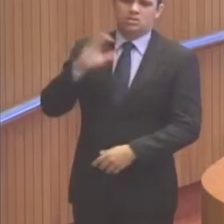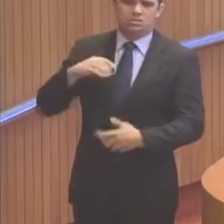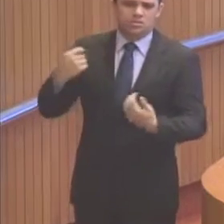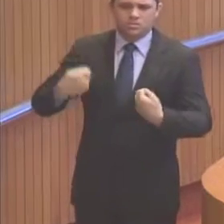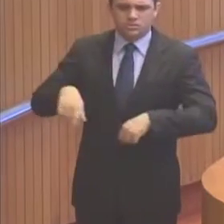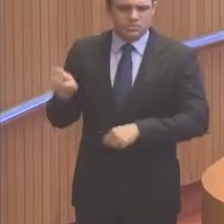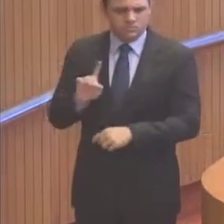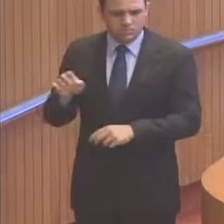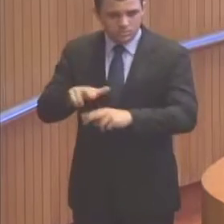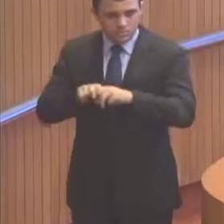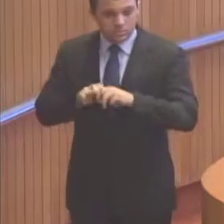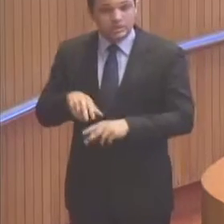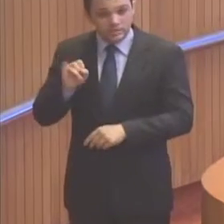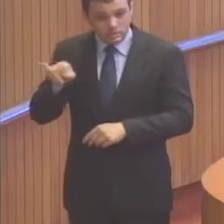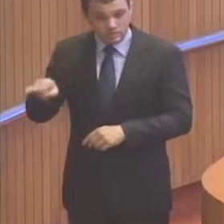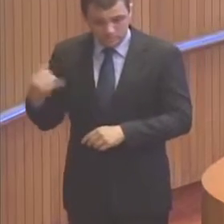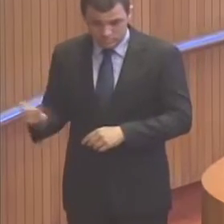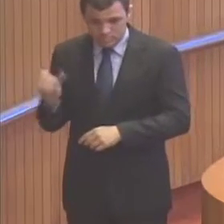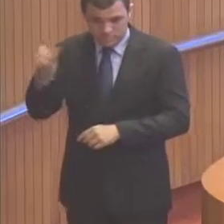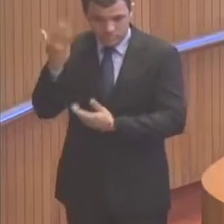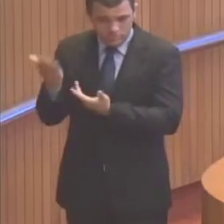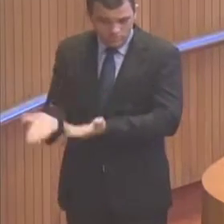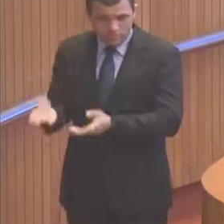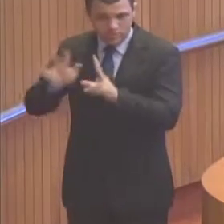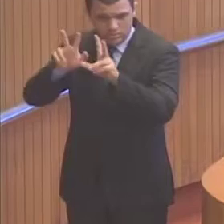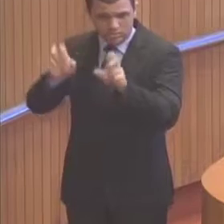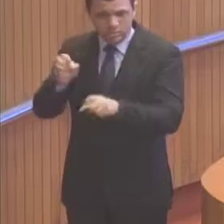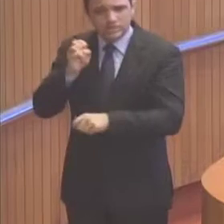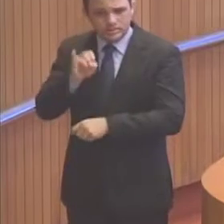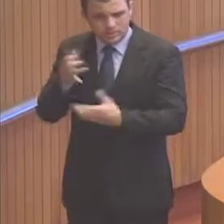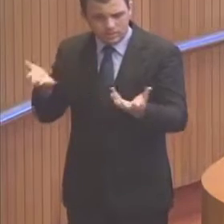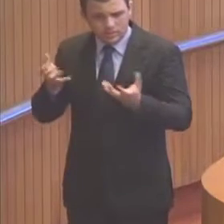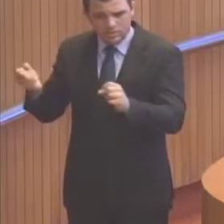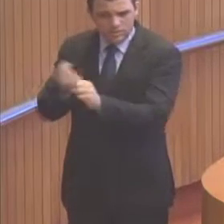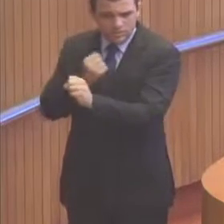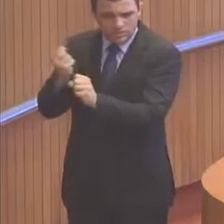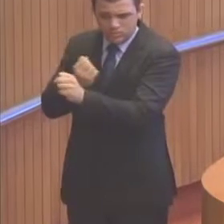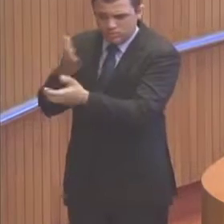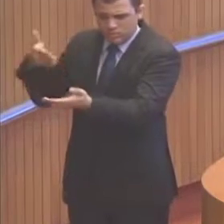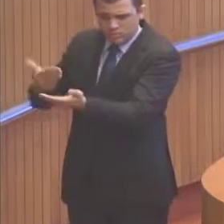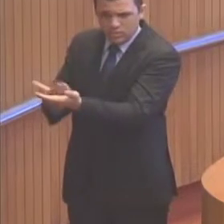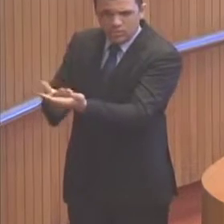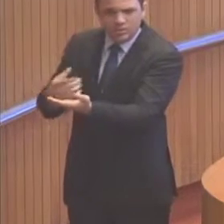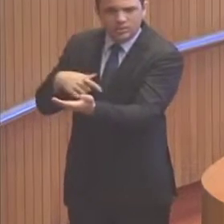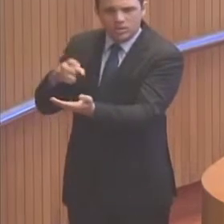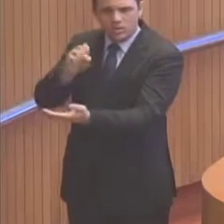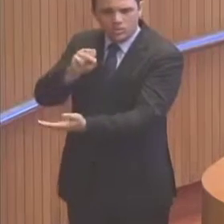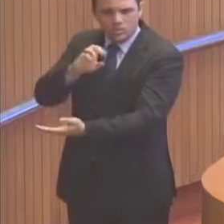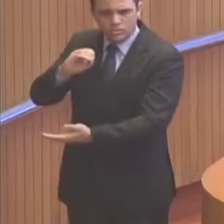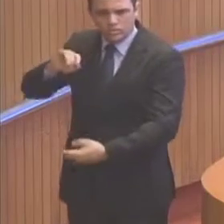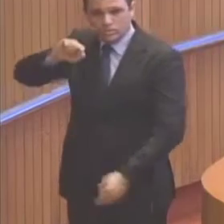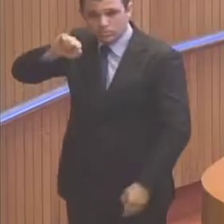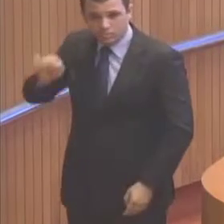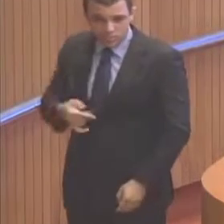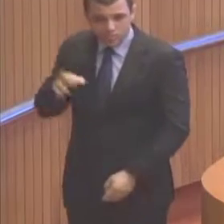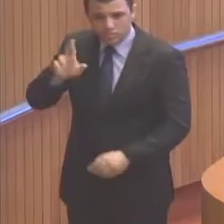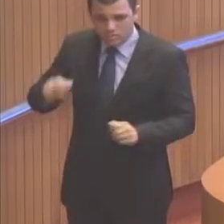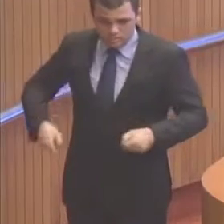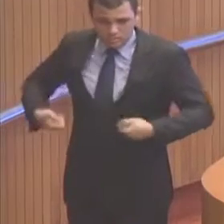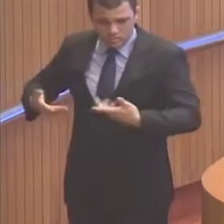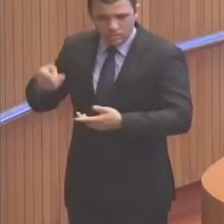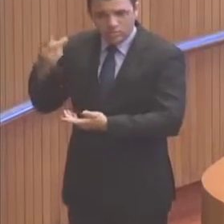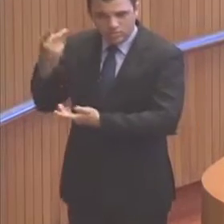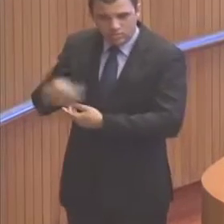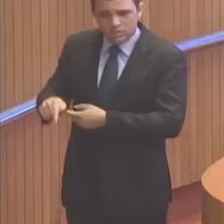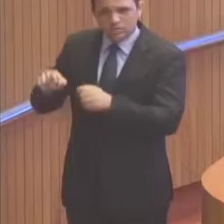Se é um assunto relevante, se querem construir um porto de 800 milhões de reais em São Luís do